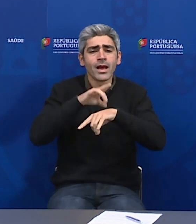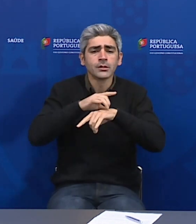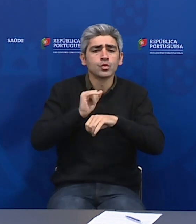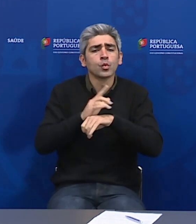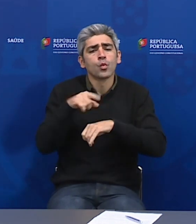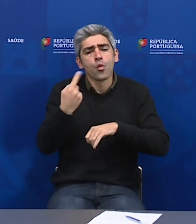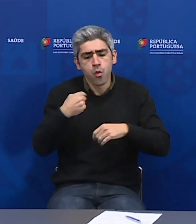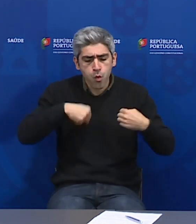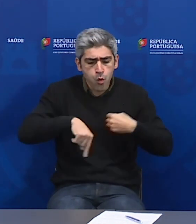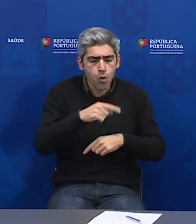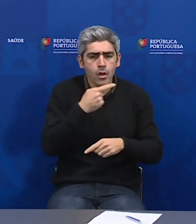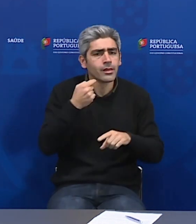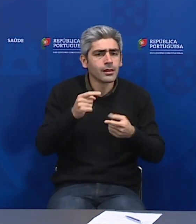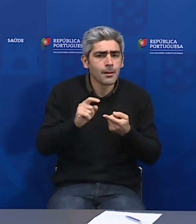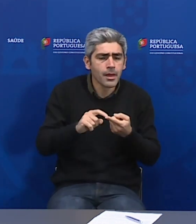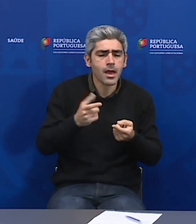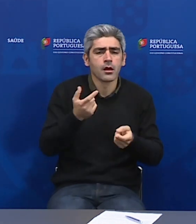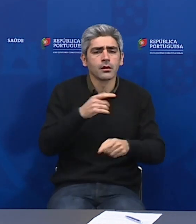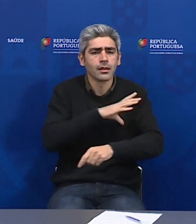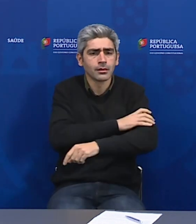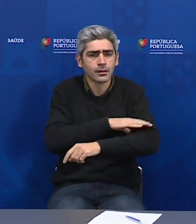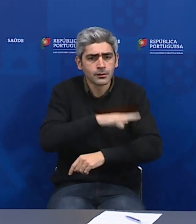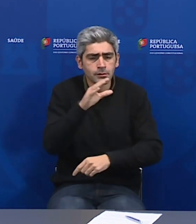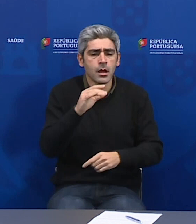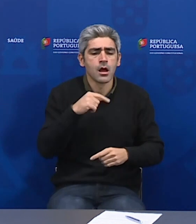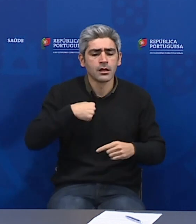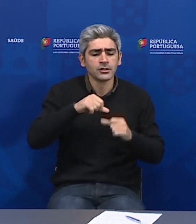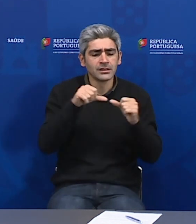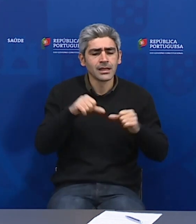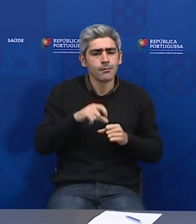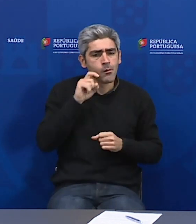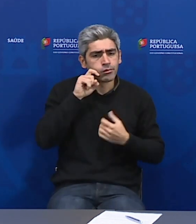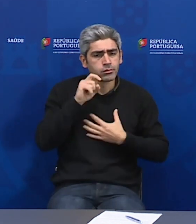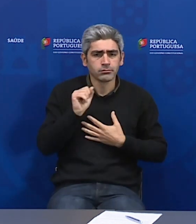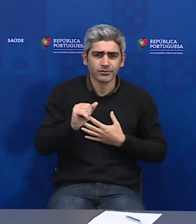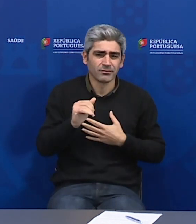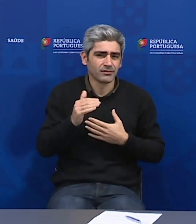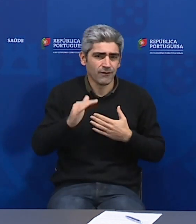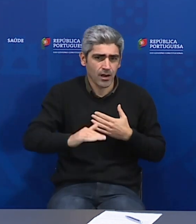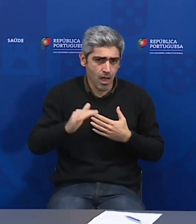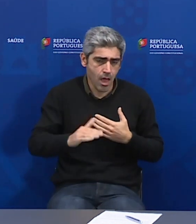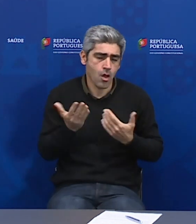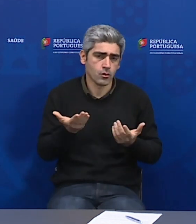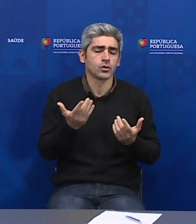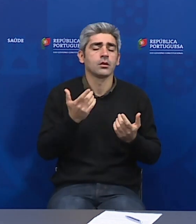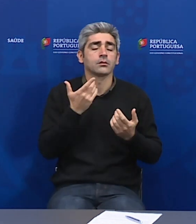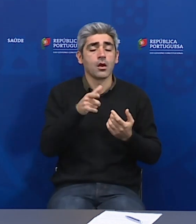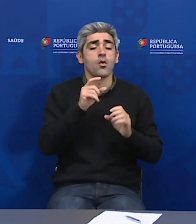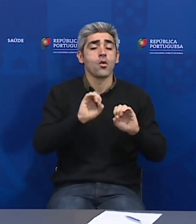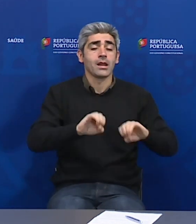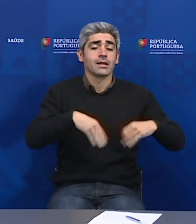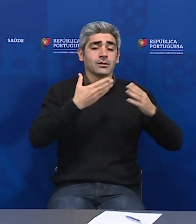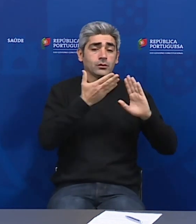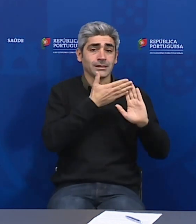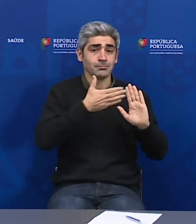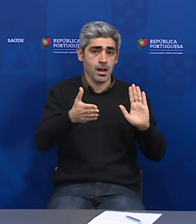diabéticos, hipertensos, muitas vezes imunodeprimidos, insuficientes cardíacos e, portanto, de facto, logo no início da semana eu